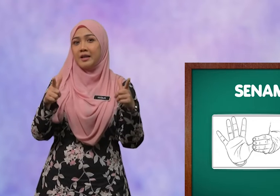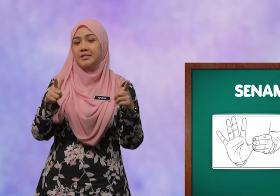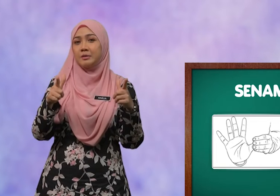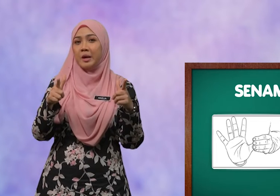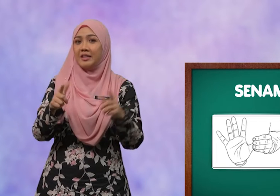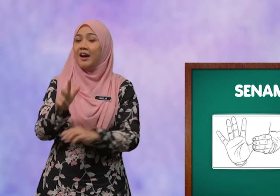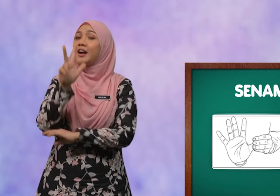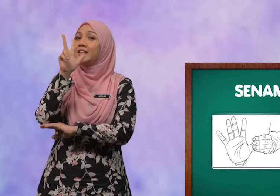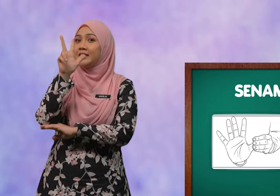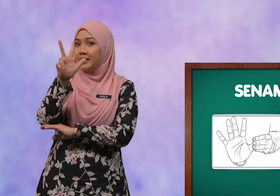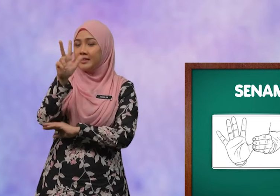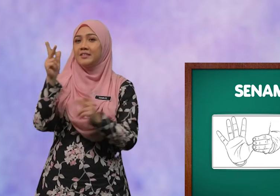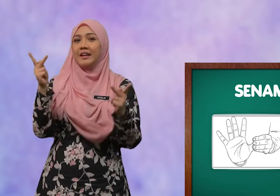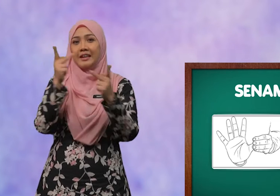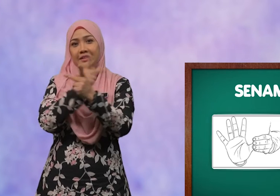sebanyak tiga kali